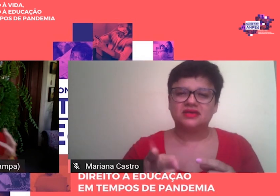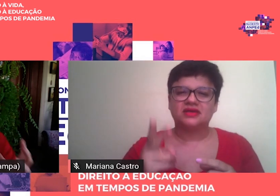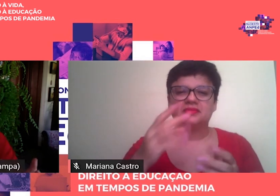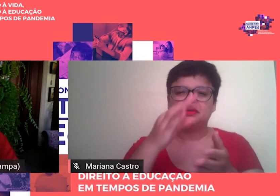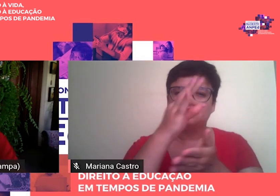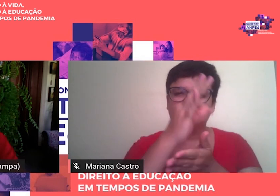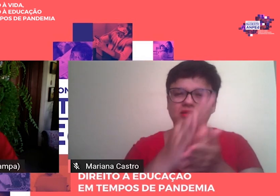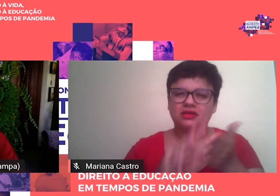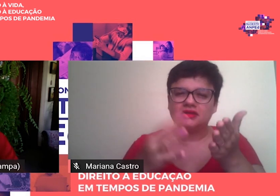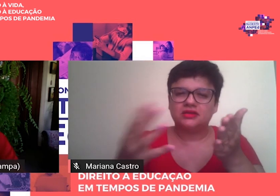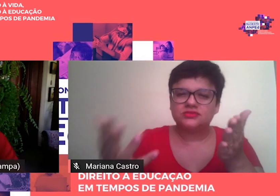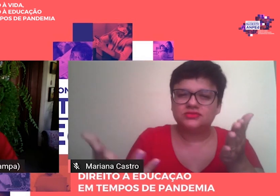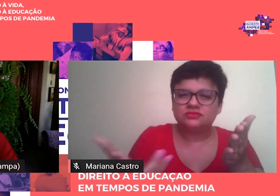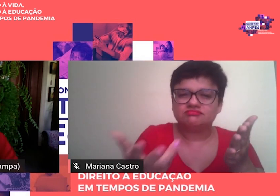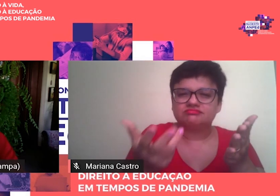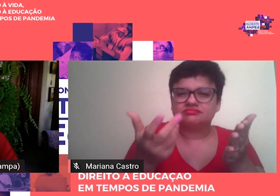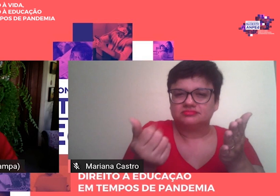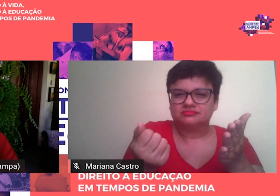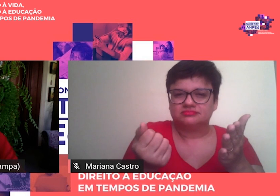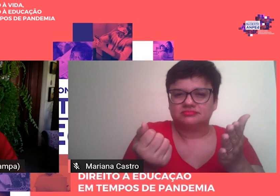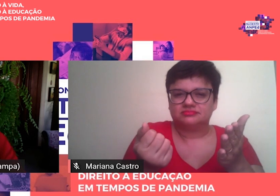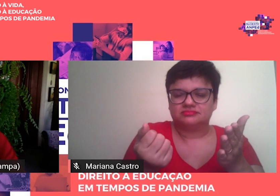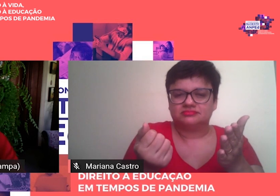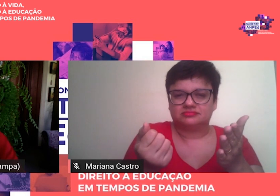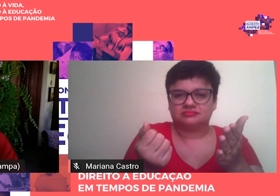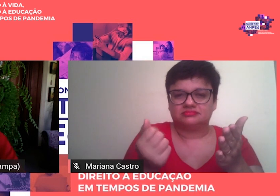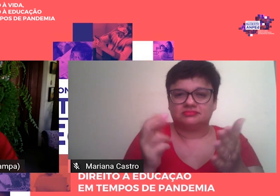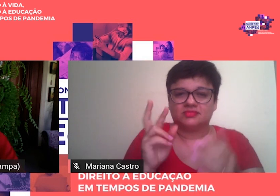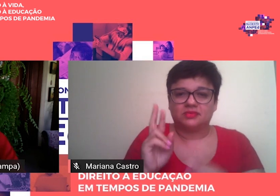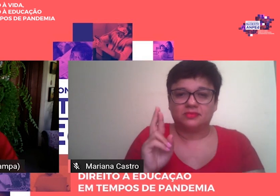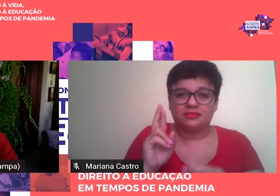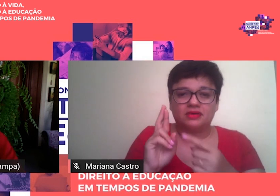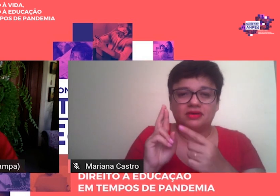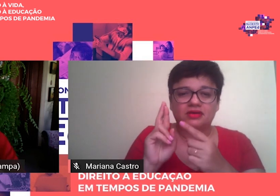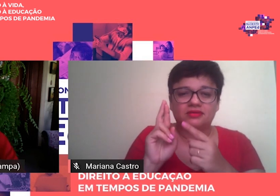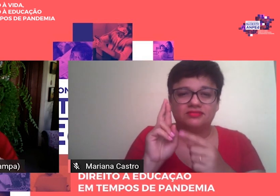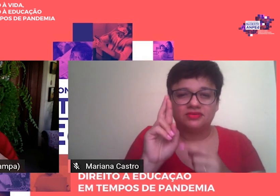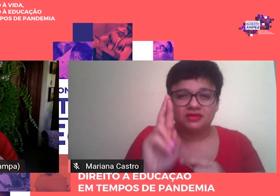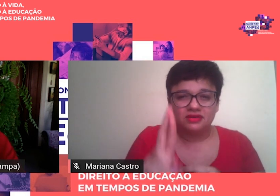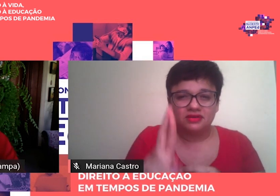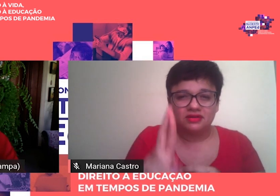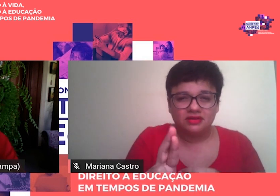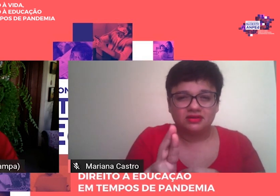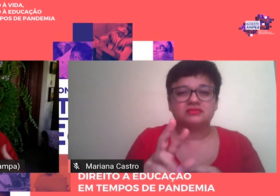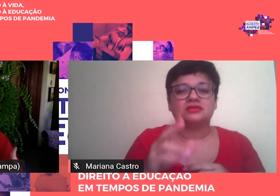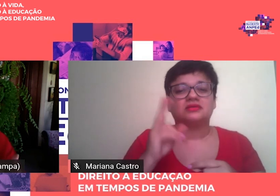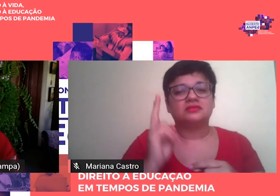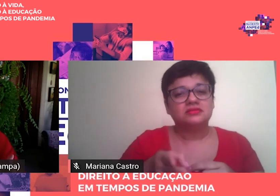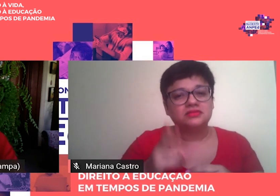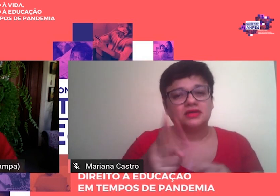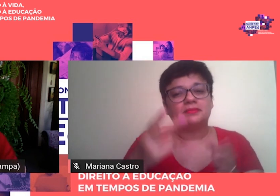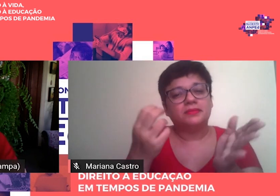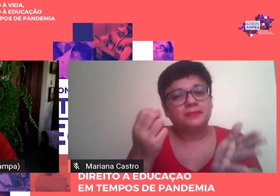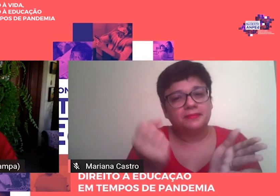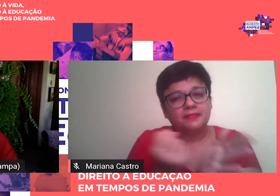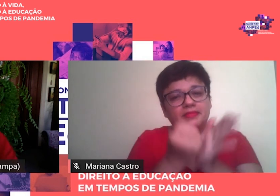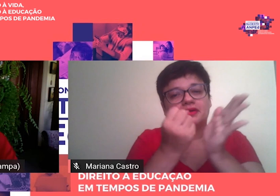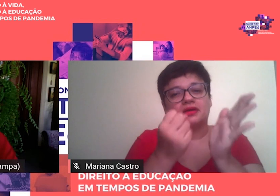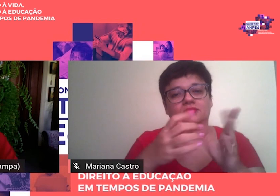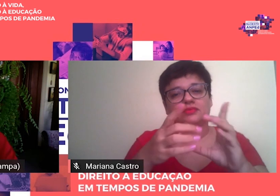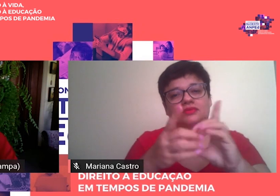e uma referência na construção dos próprios marcos que tivemos da